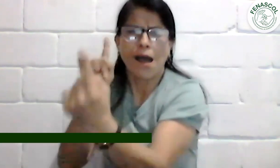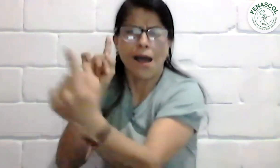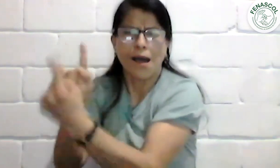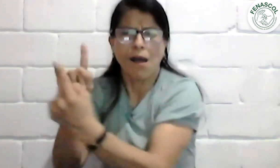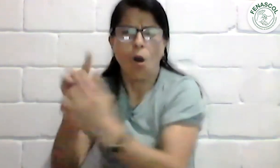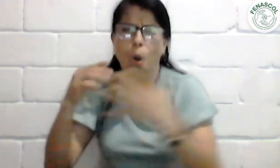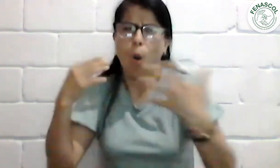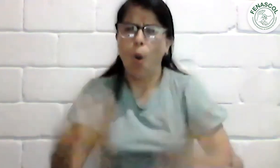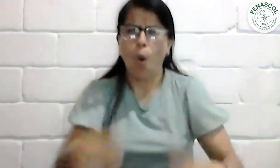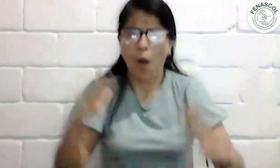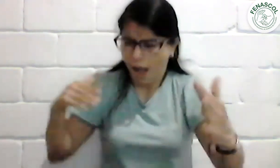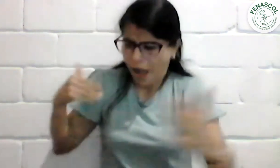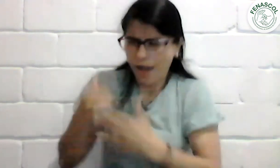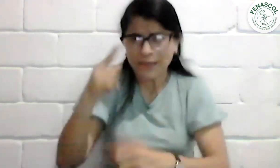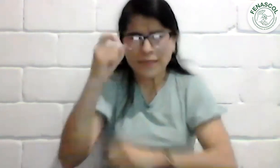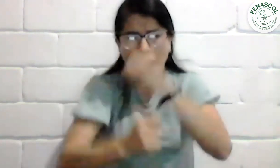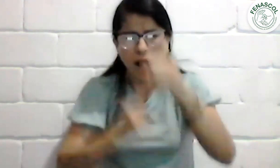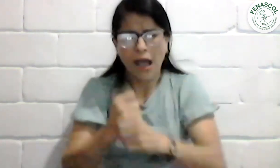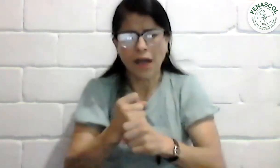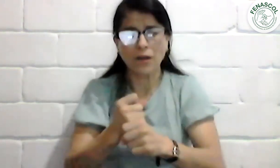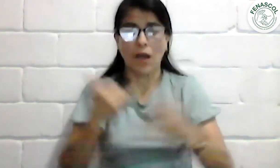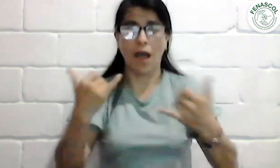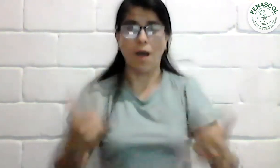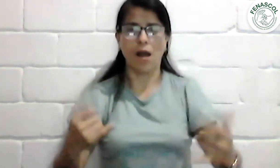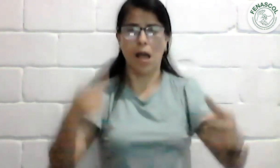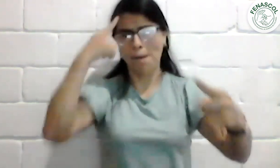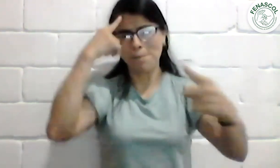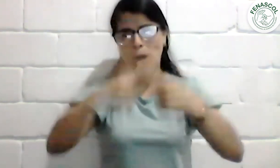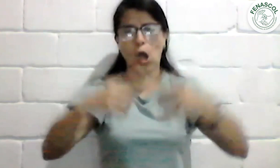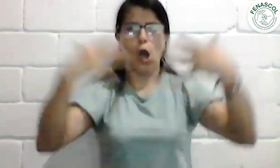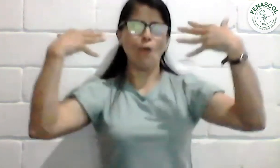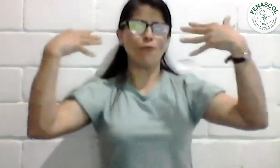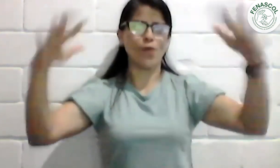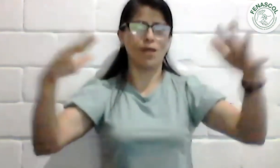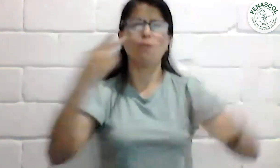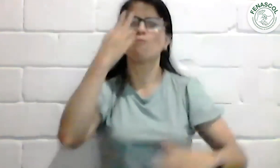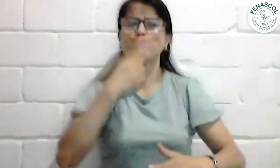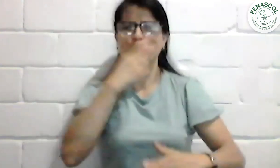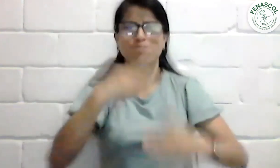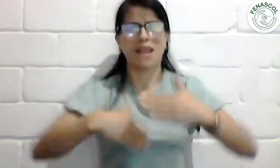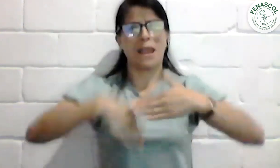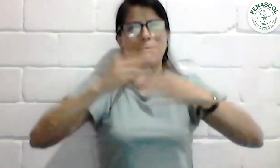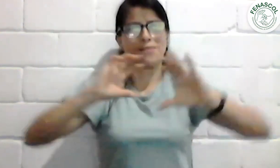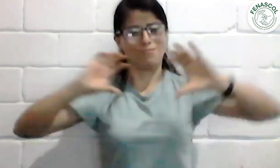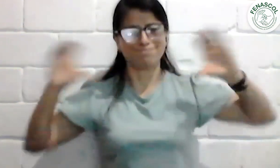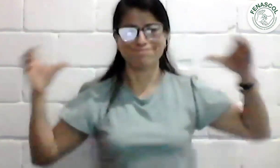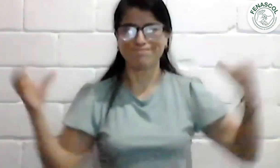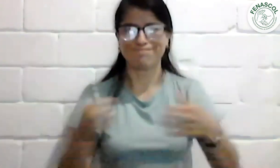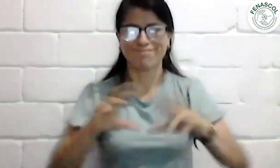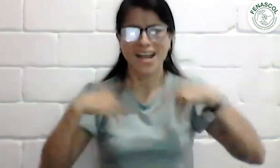para poder lograr esta meta en estos 16 años, que ahora lo estamos logrando